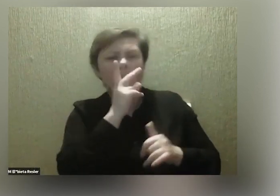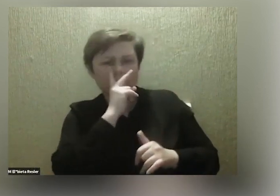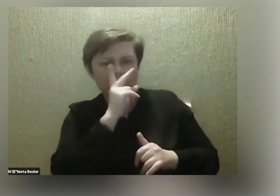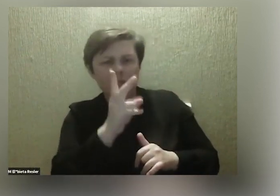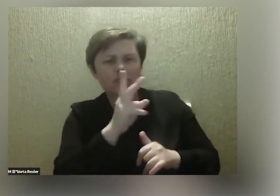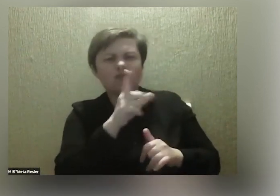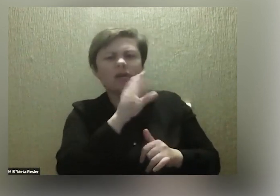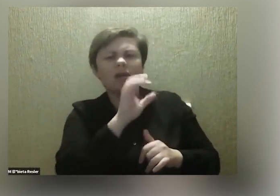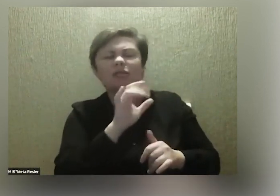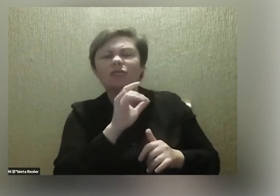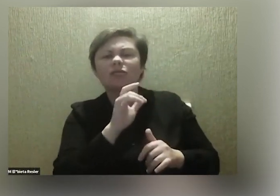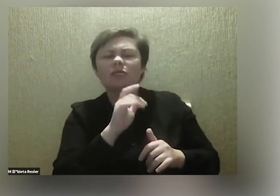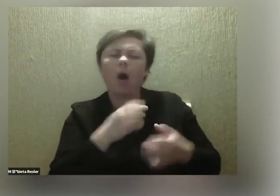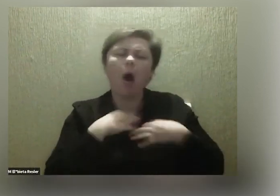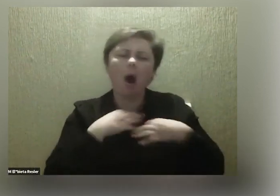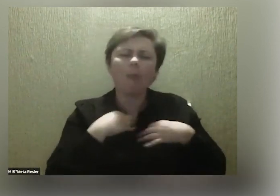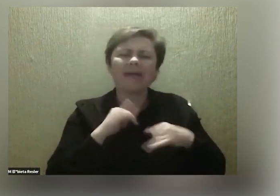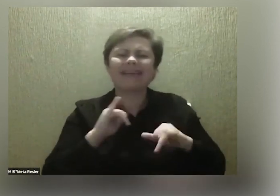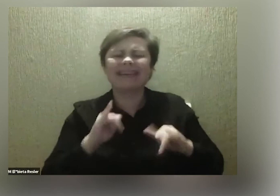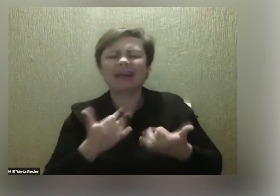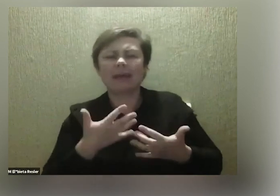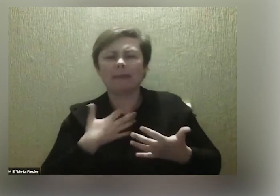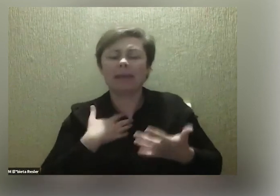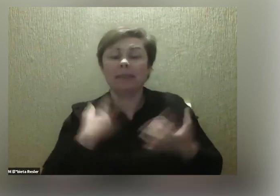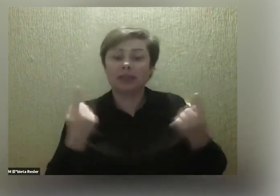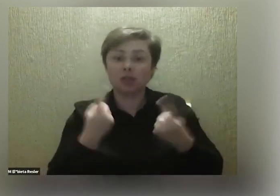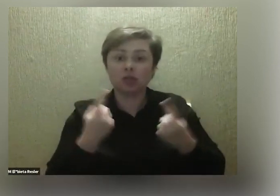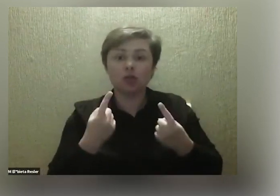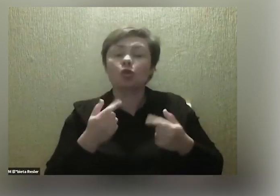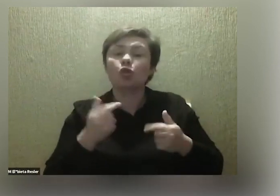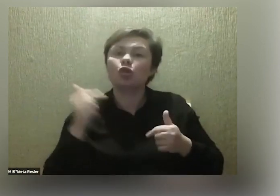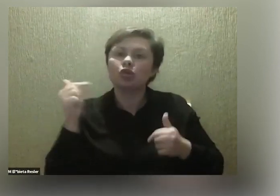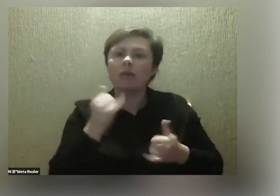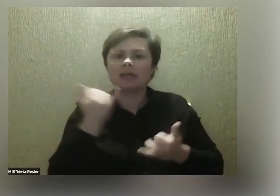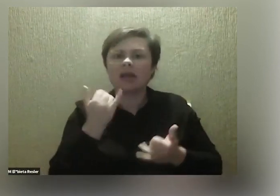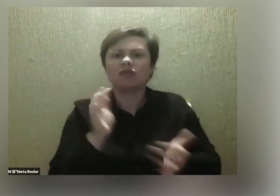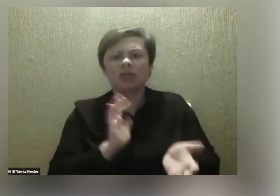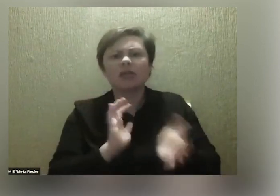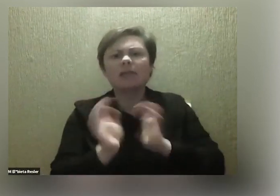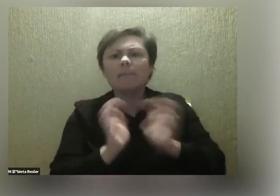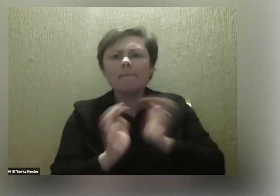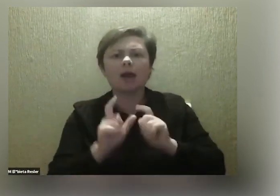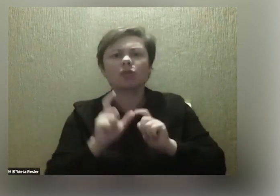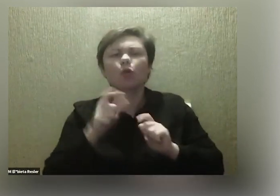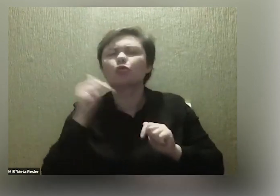którą bez względu na okoliczności trzeba dbać, której nie można odpuszczać i trzeba się o nią troszczyć.